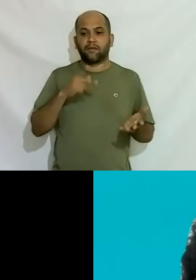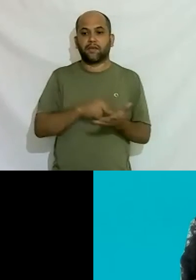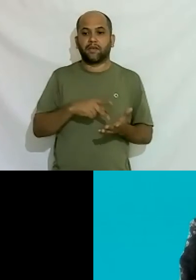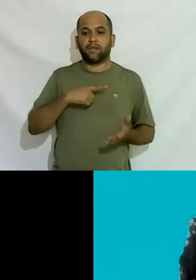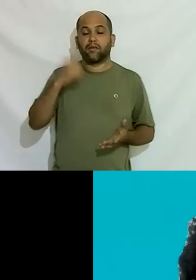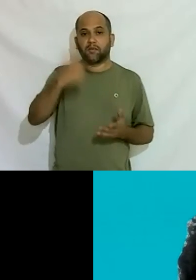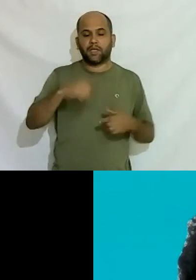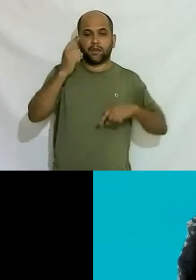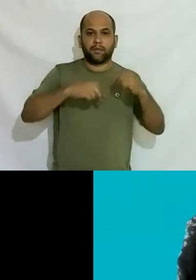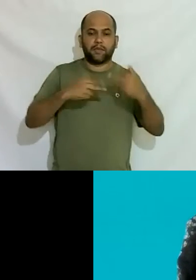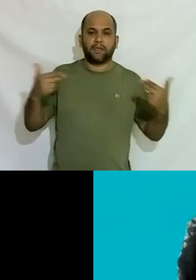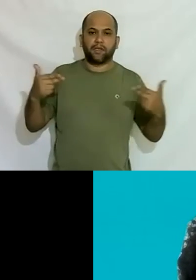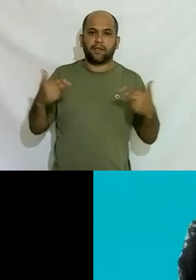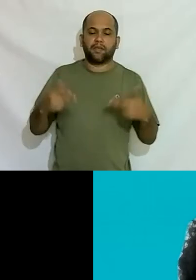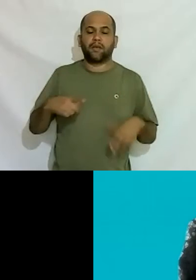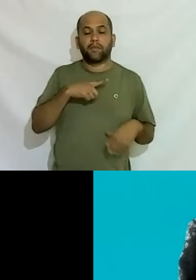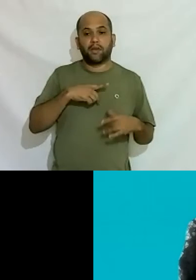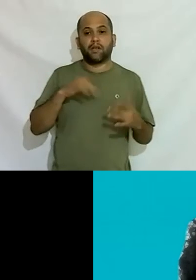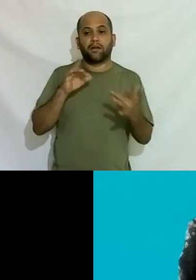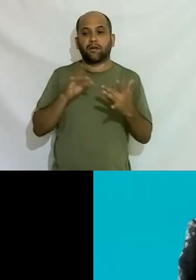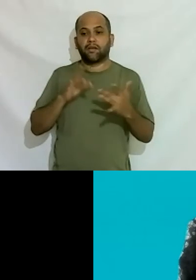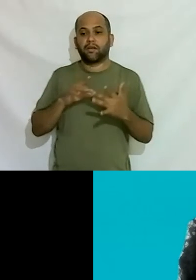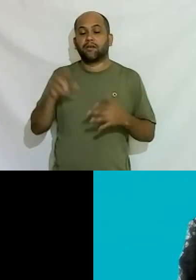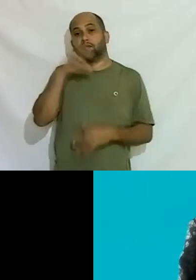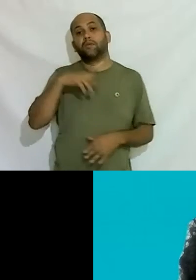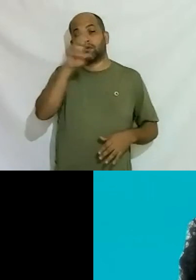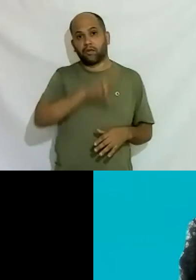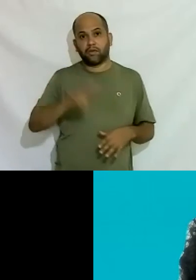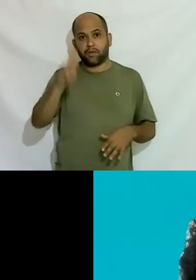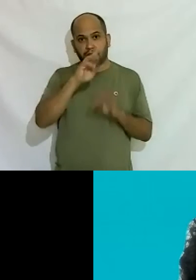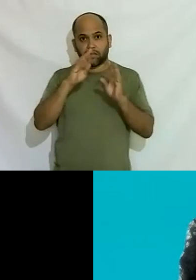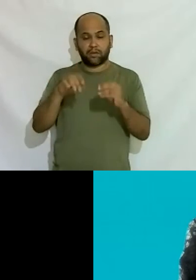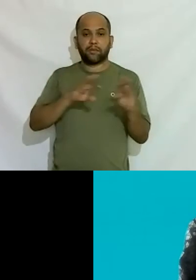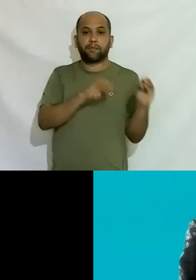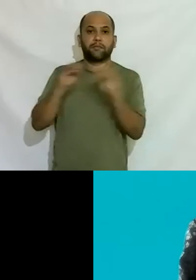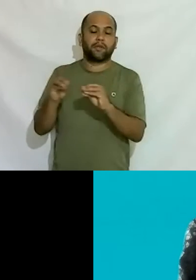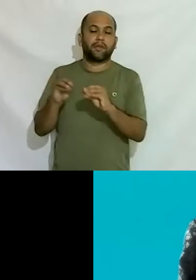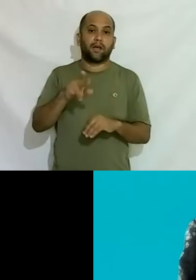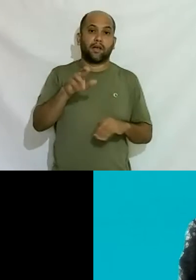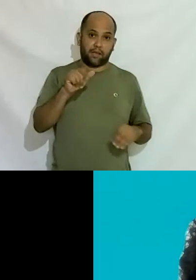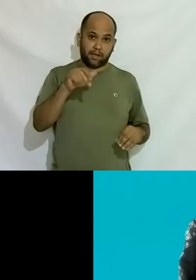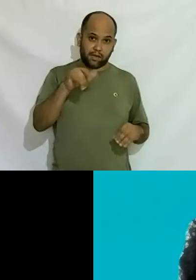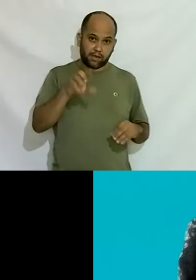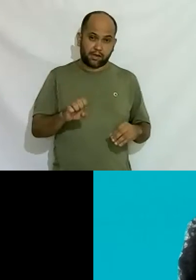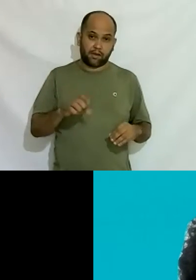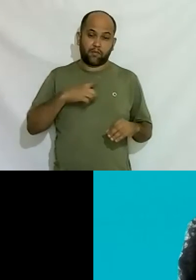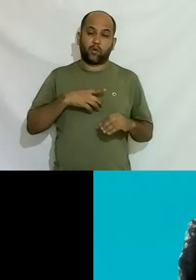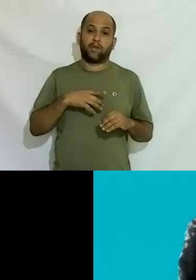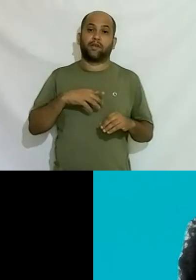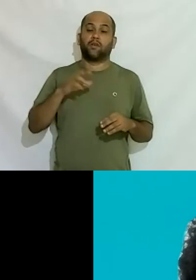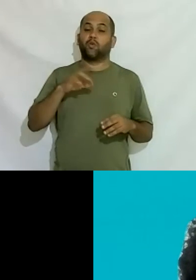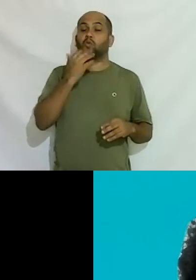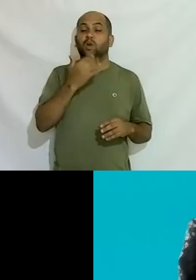lidar com ele e estou aqui lutando usando todas elas para mudar a realidade porque a gente só vai não adianta só ler